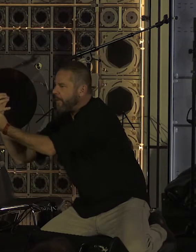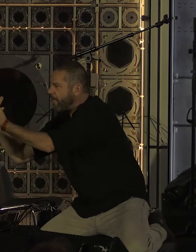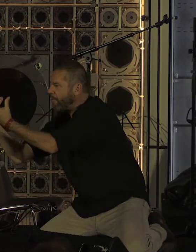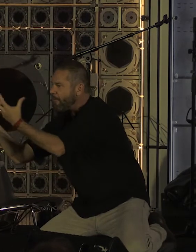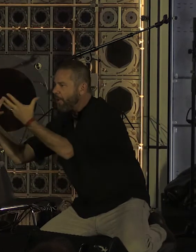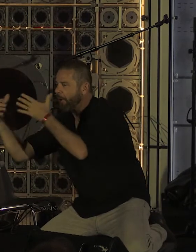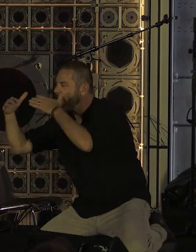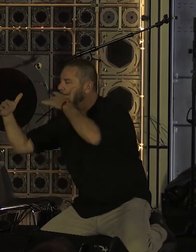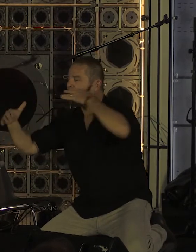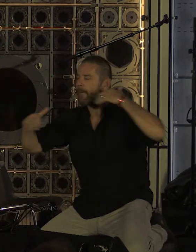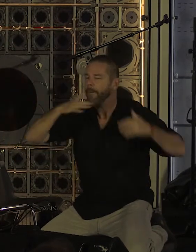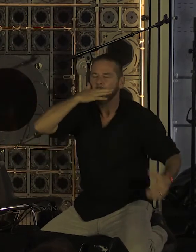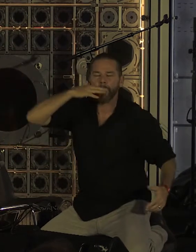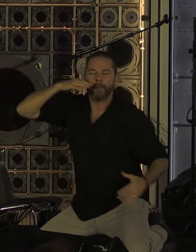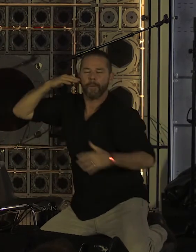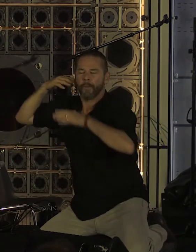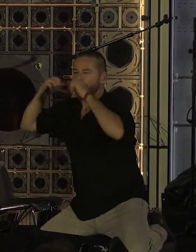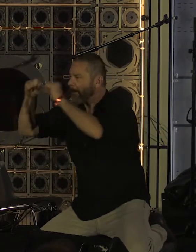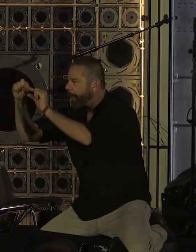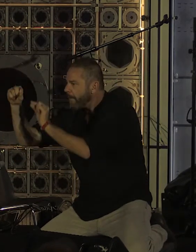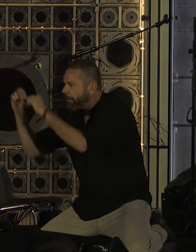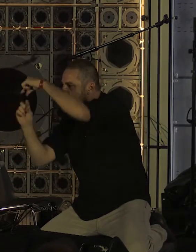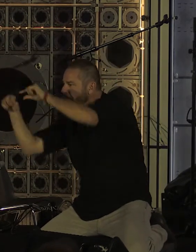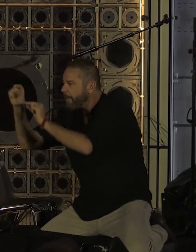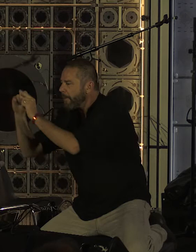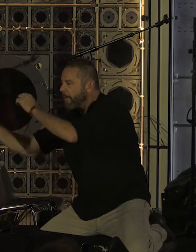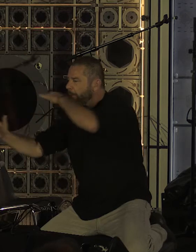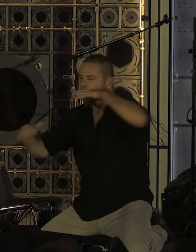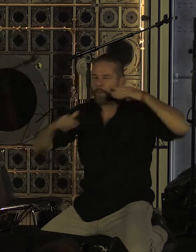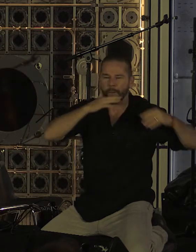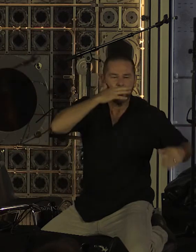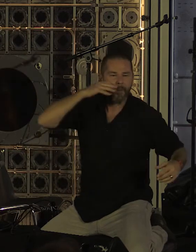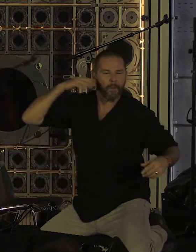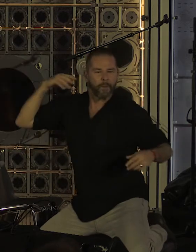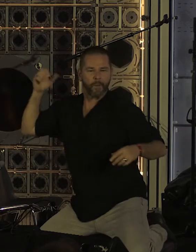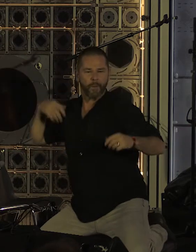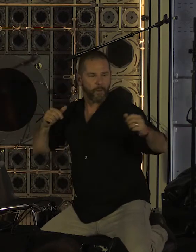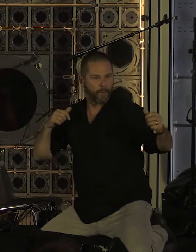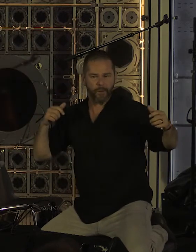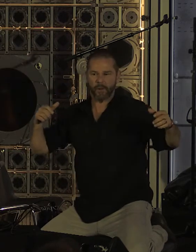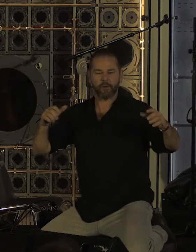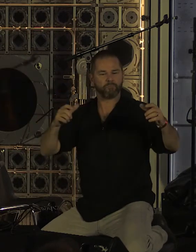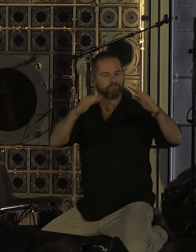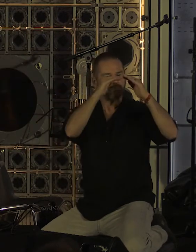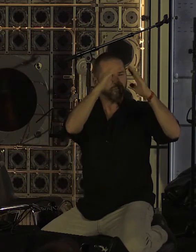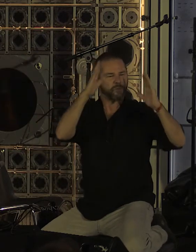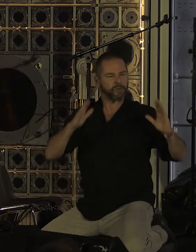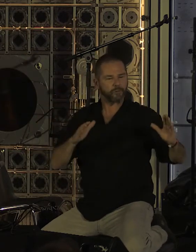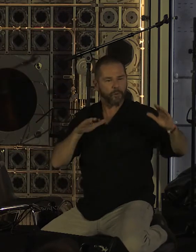Pénètrera le passé Et plus tard, encore plus tard Et bien plus tard Une sombre pluie De